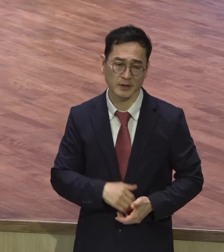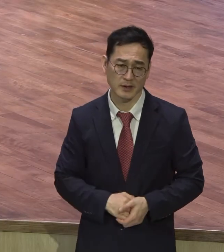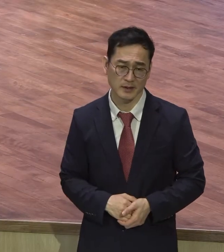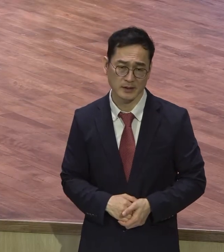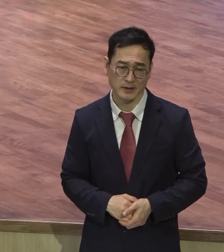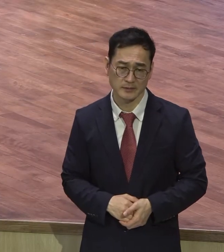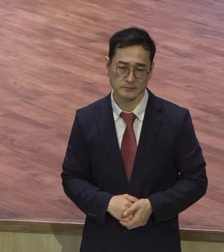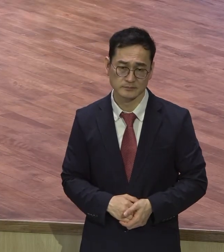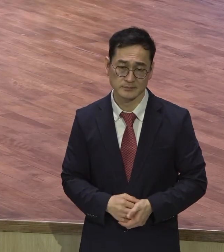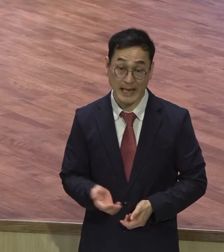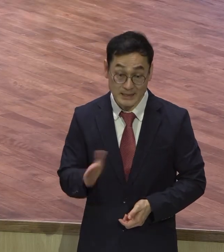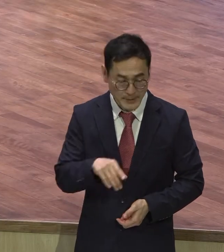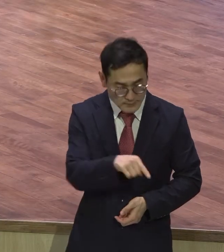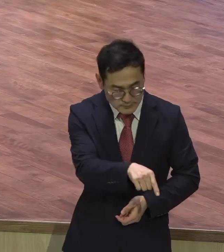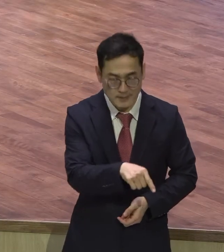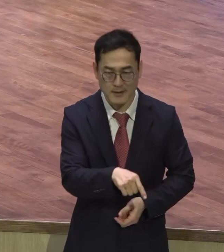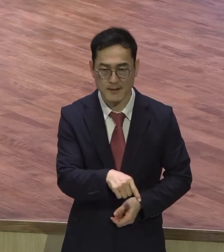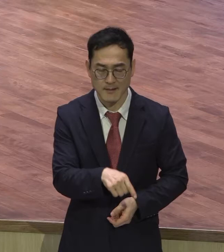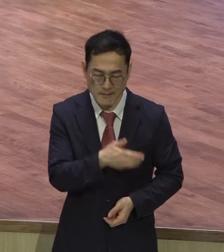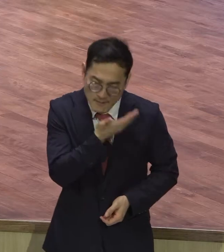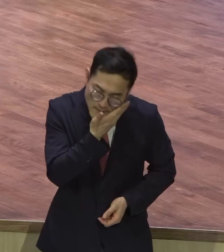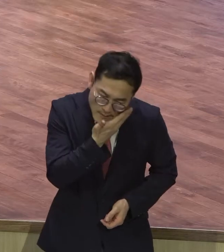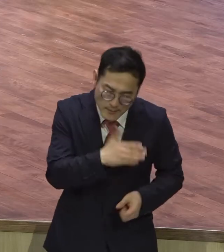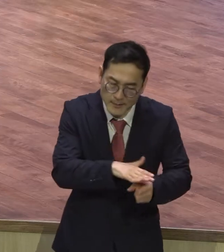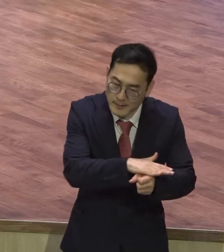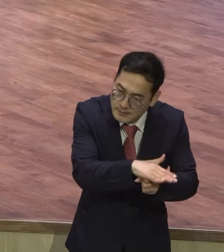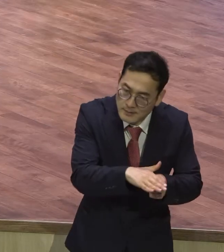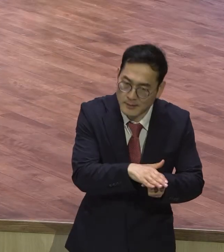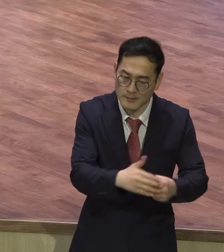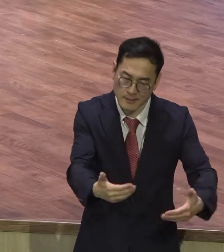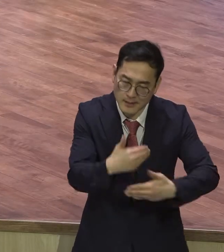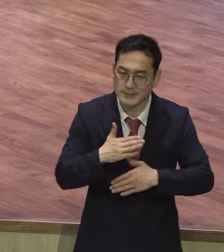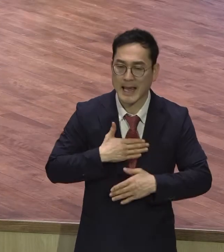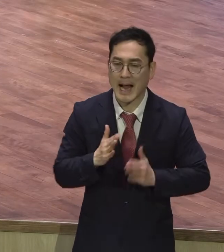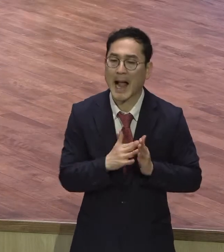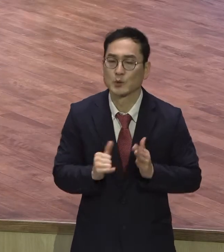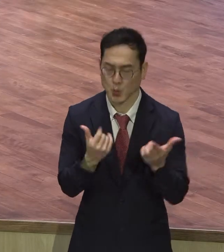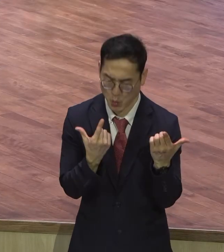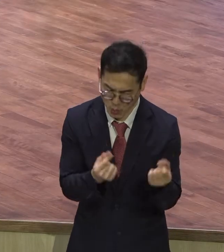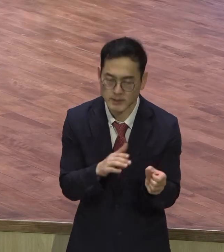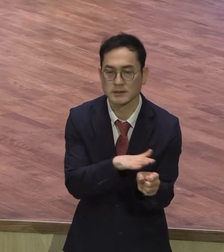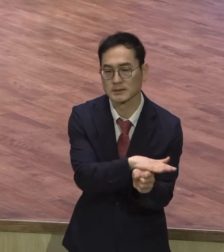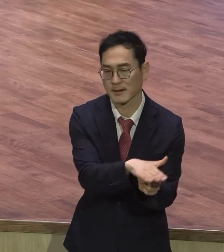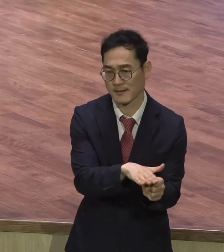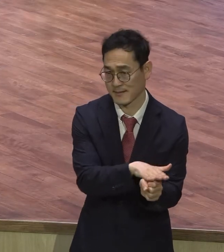마치 자기 가족처럼 자기 가족처럼 이 종을 사랑으로 되었습니다. 가족처럼.